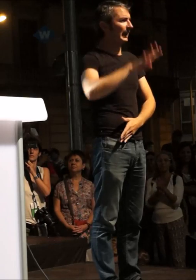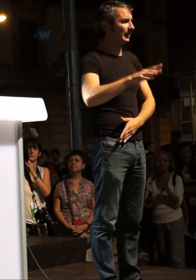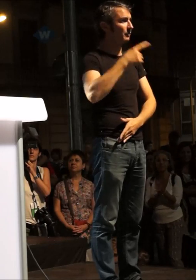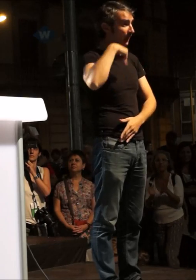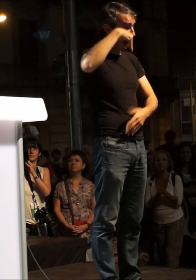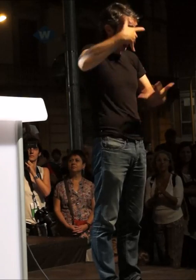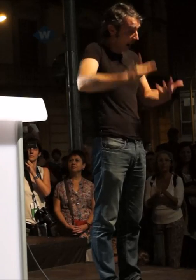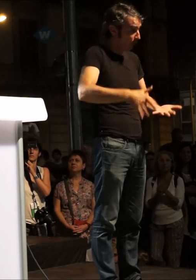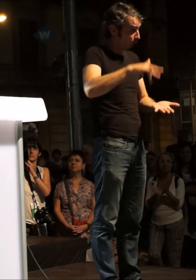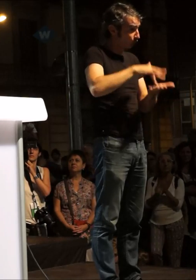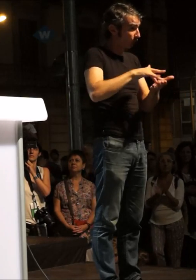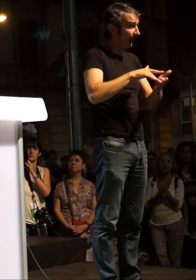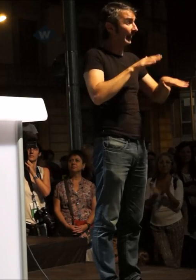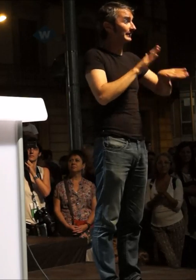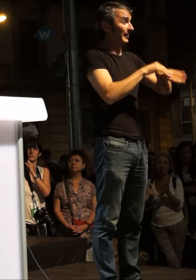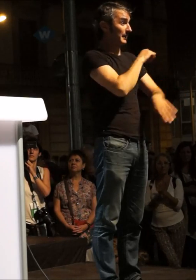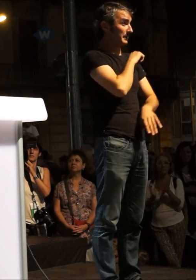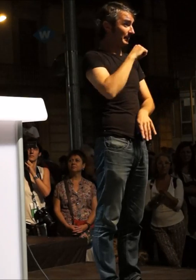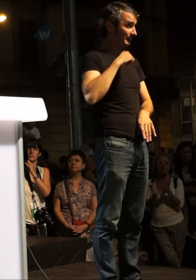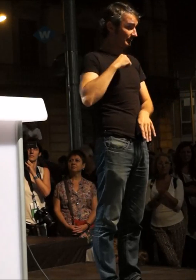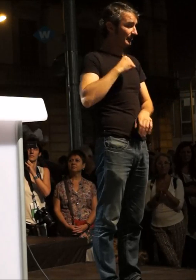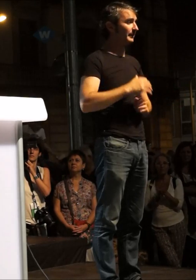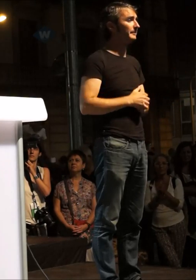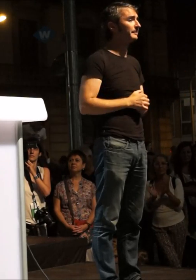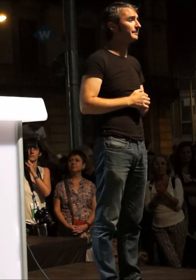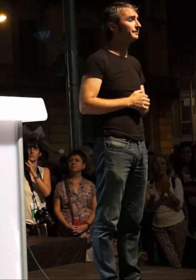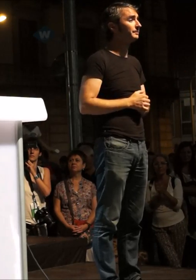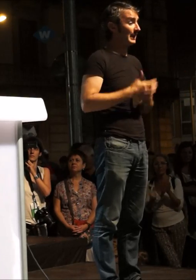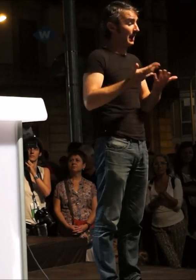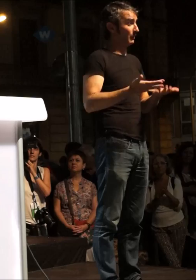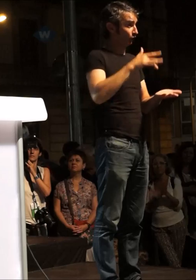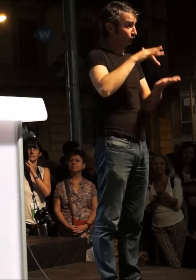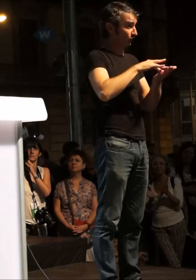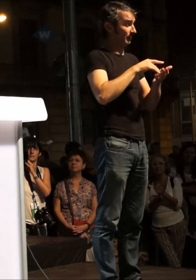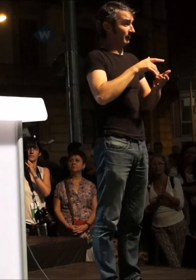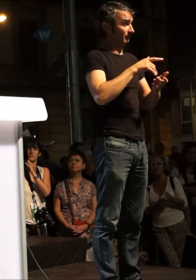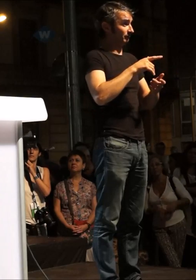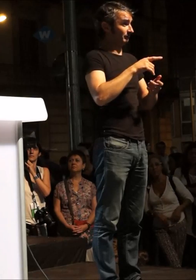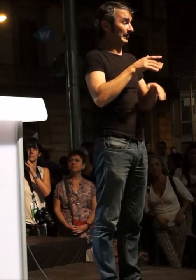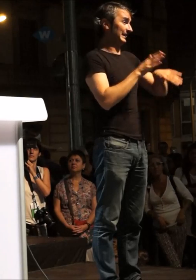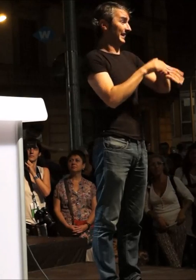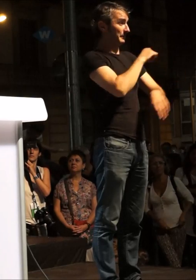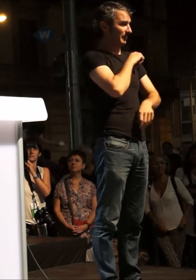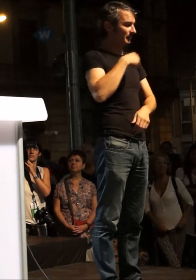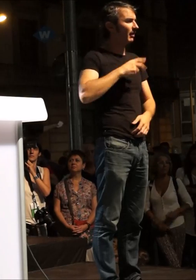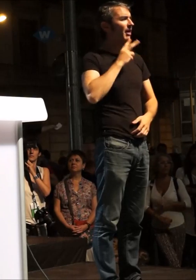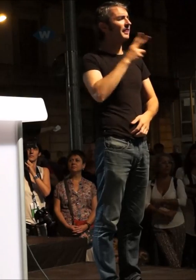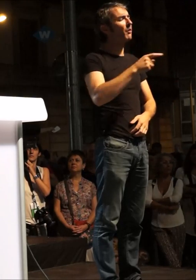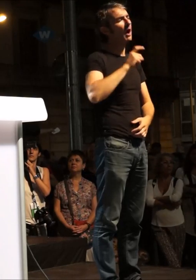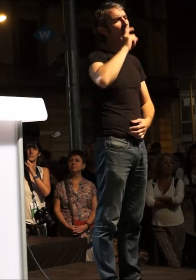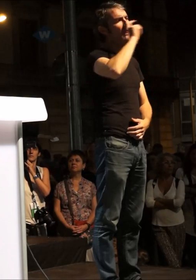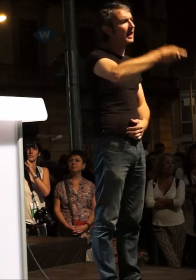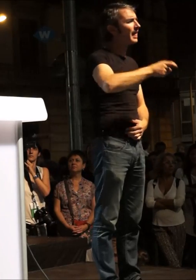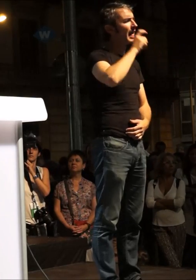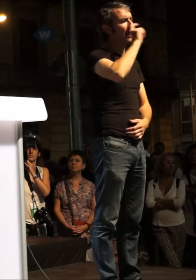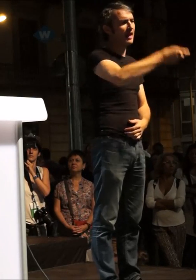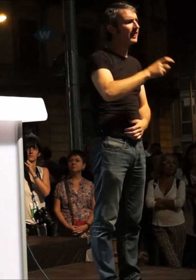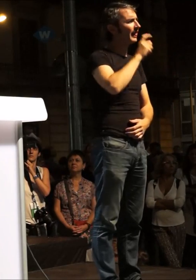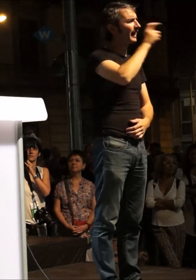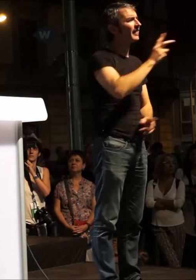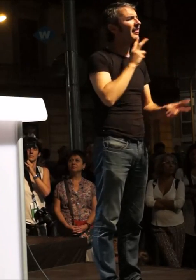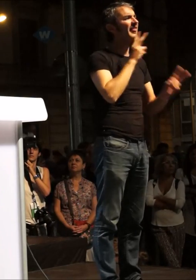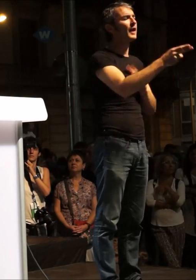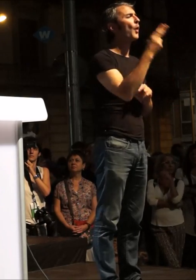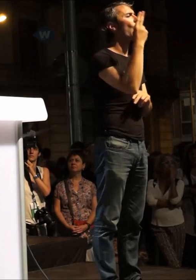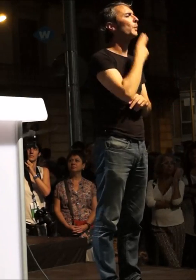vol afirmar cada any i de nou el seu